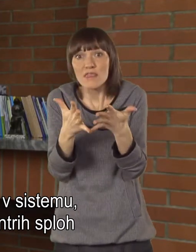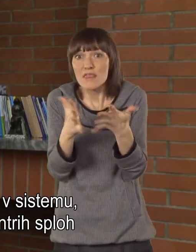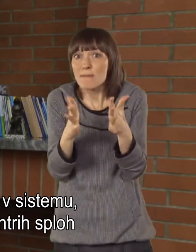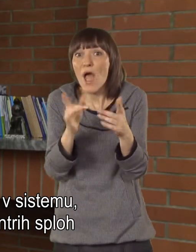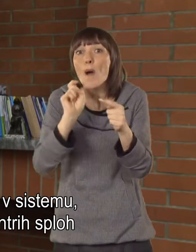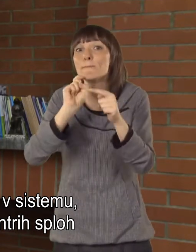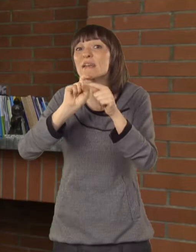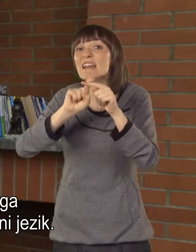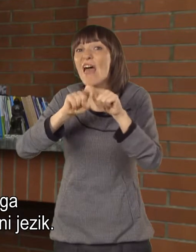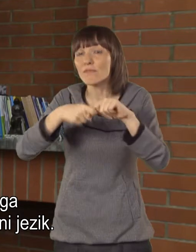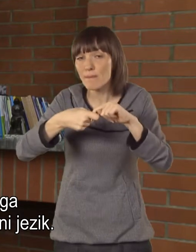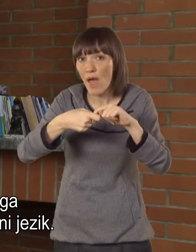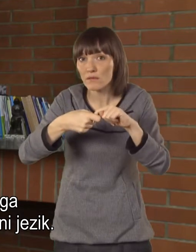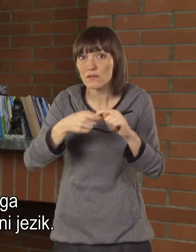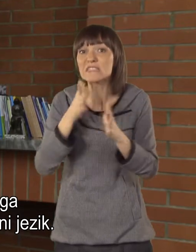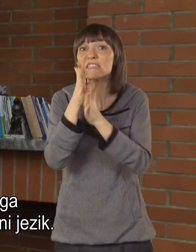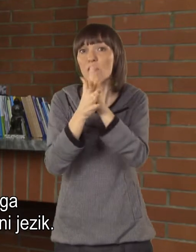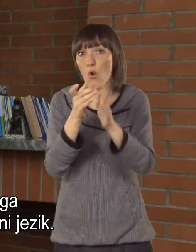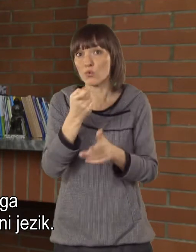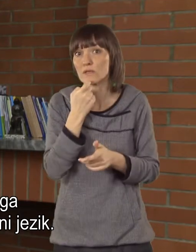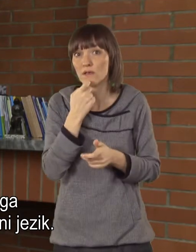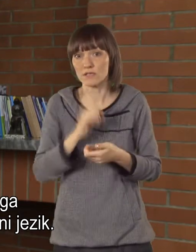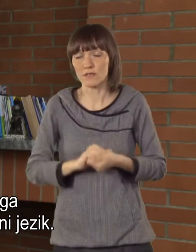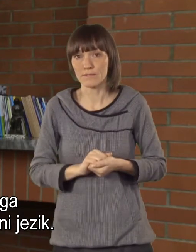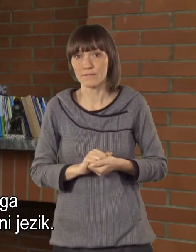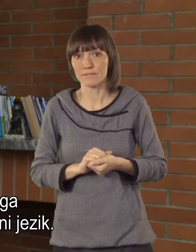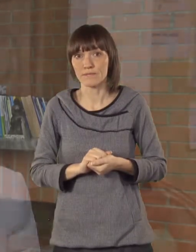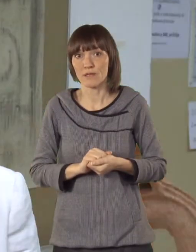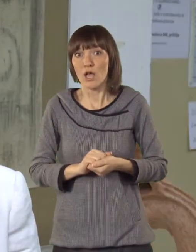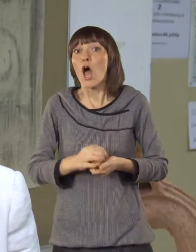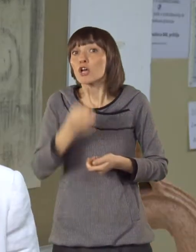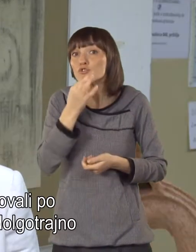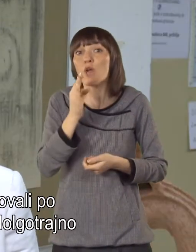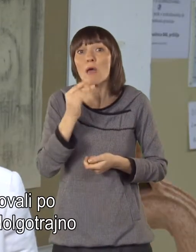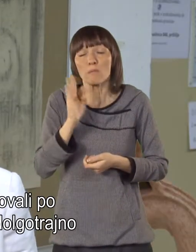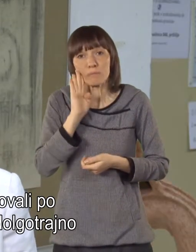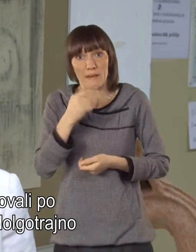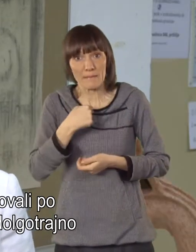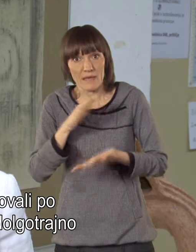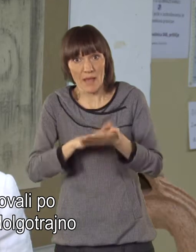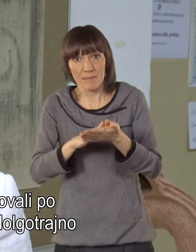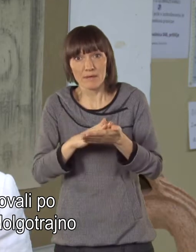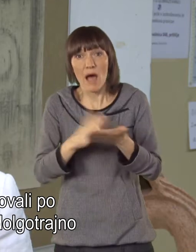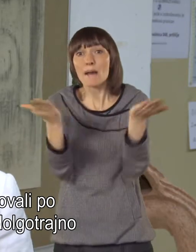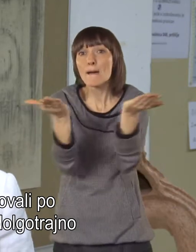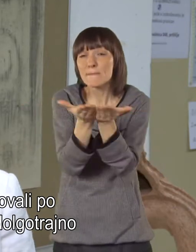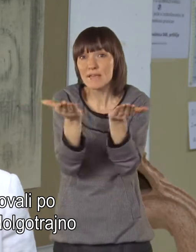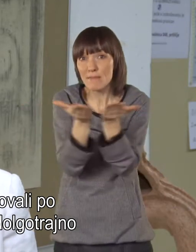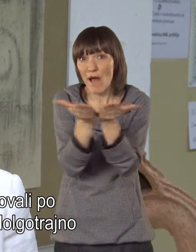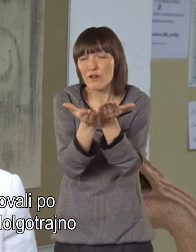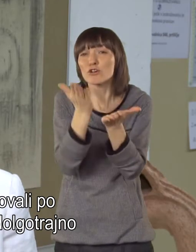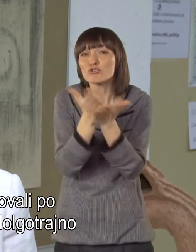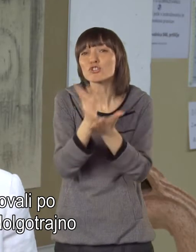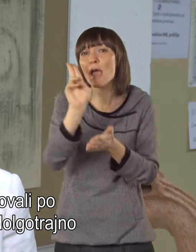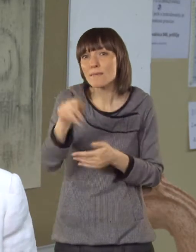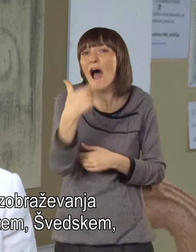centrih sploh nimajo svojega predmeta znakovni jezik. Če bi se mi izgledovali po državah,